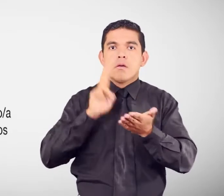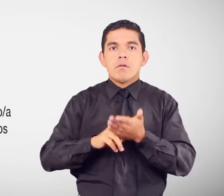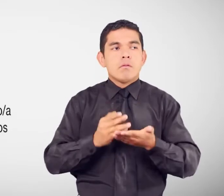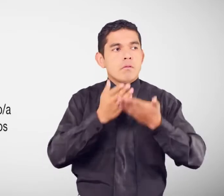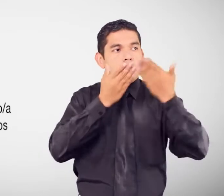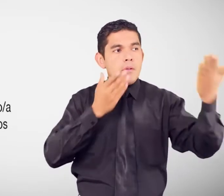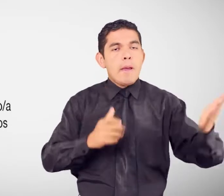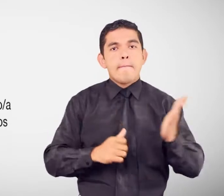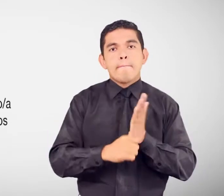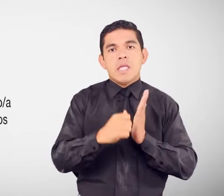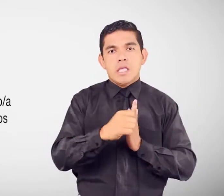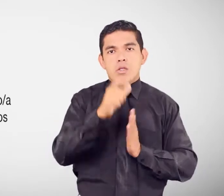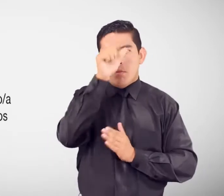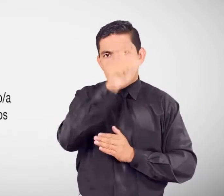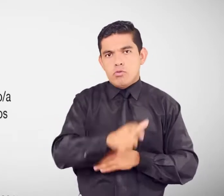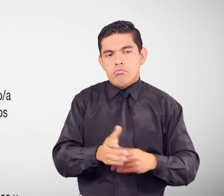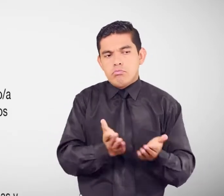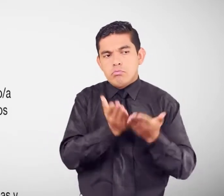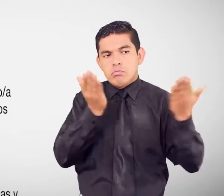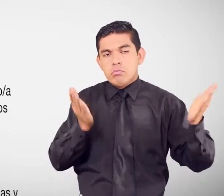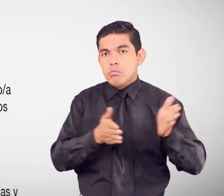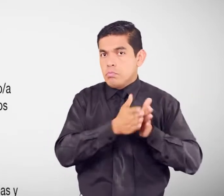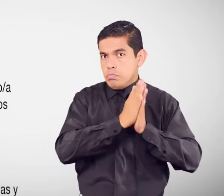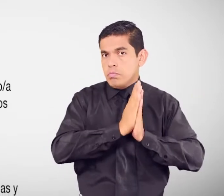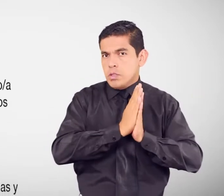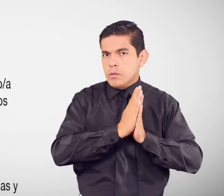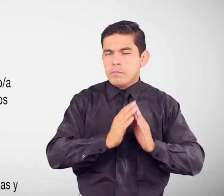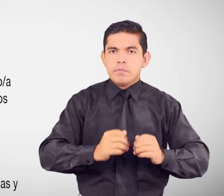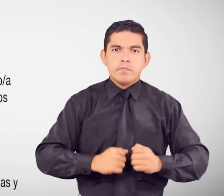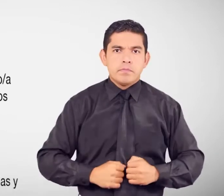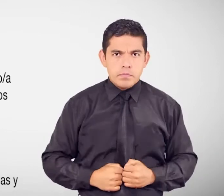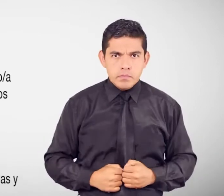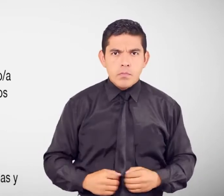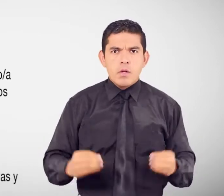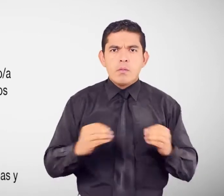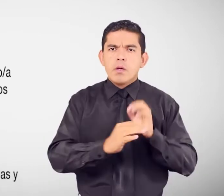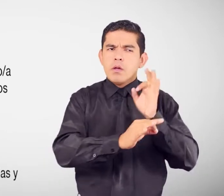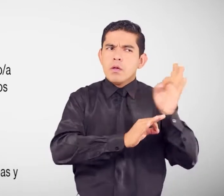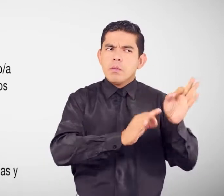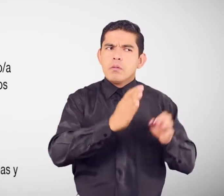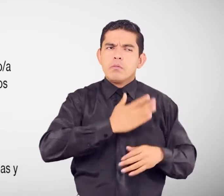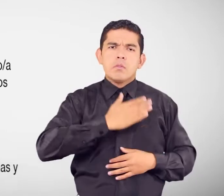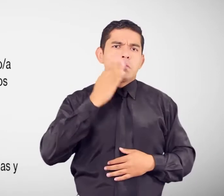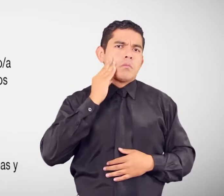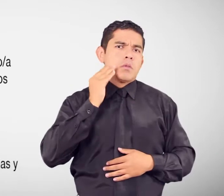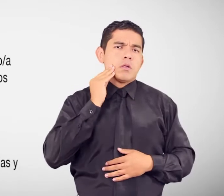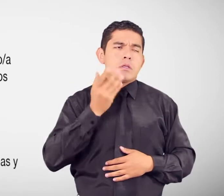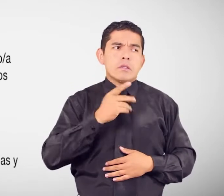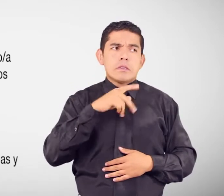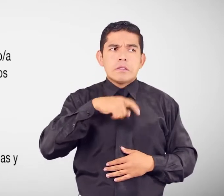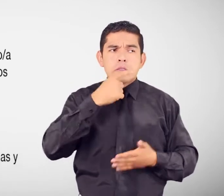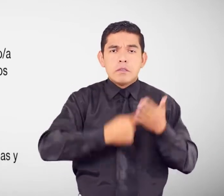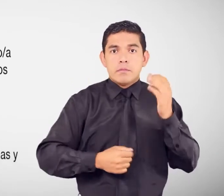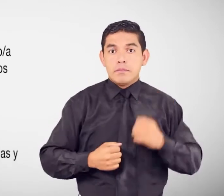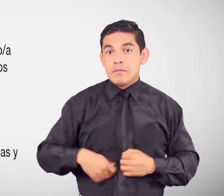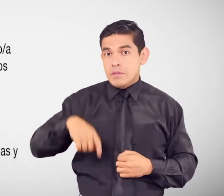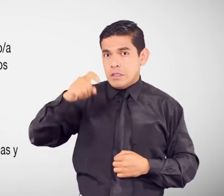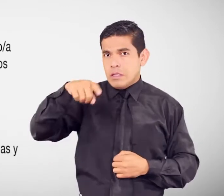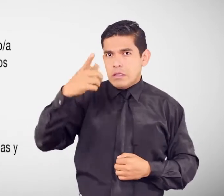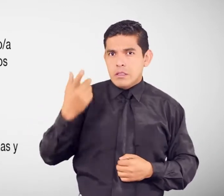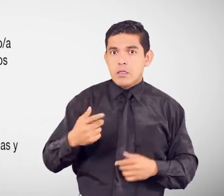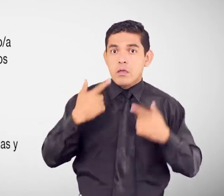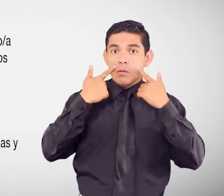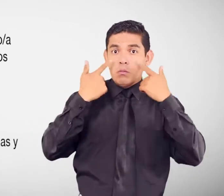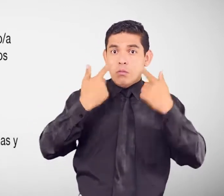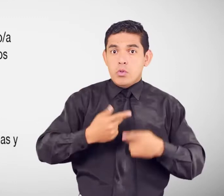Ministro o Ministra de Justicia, Derechos Humanos y Cultos Exponiendo su caso Si necesitas Protección